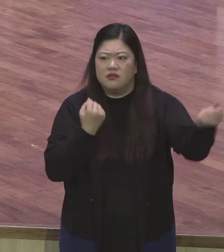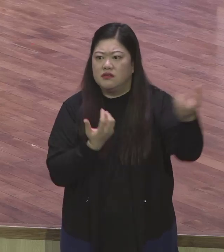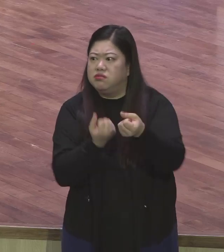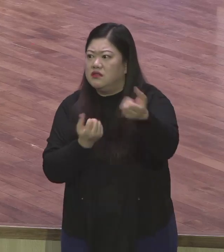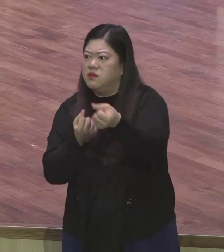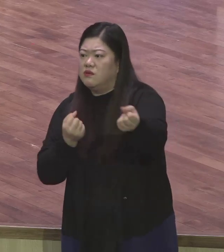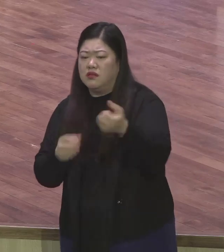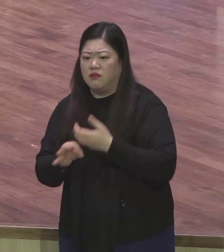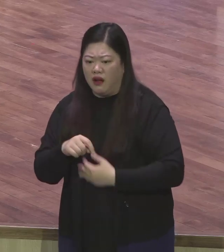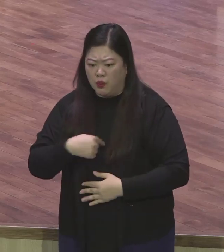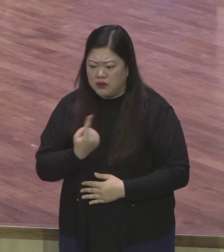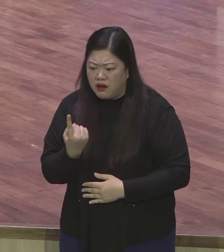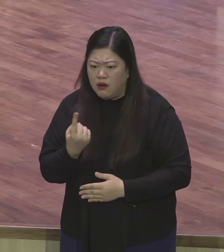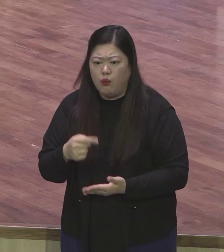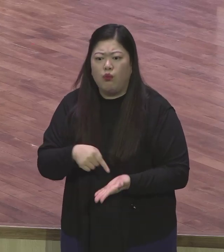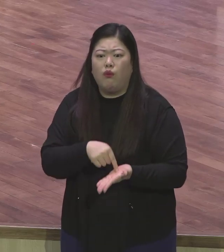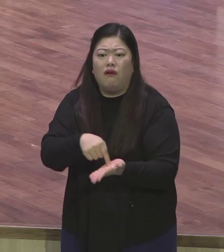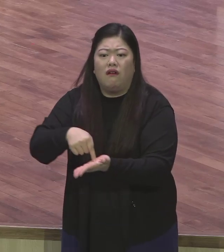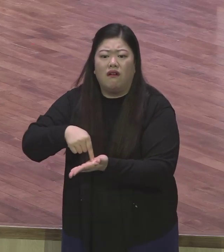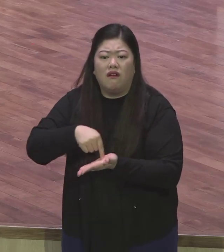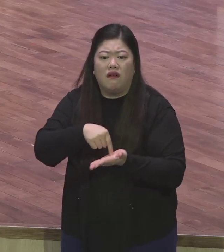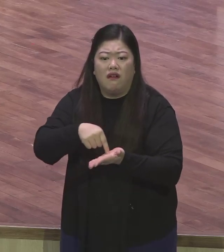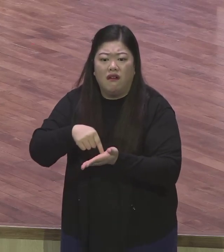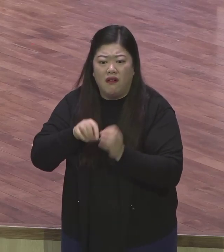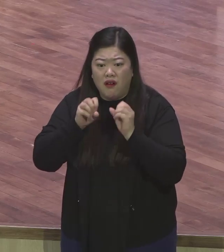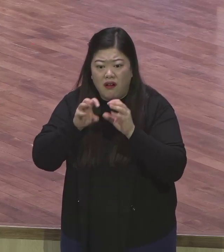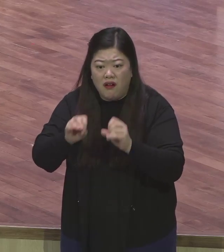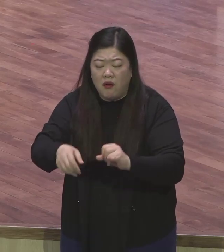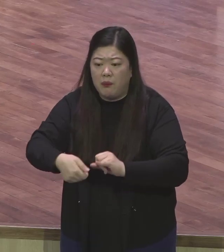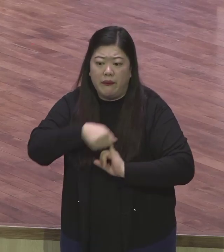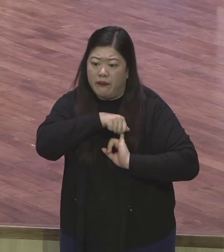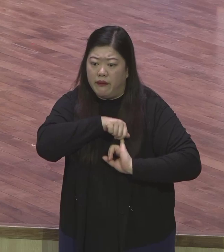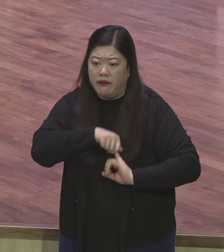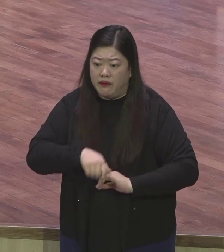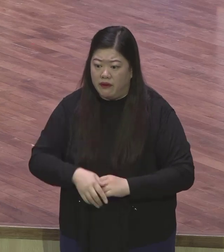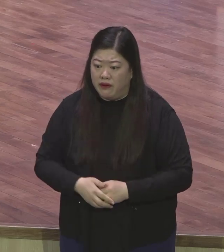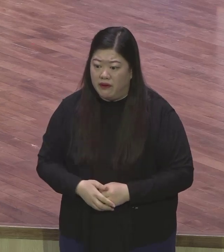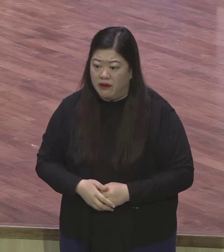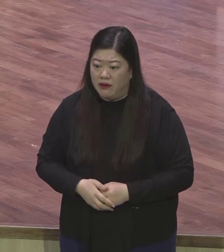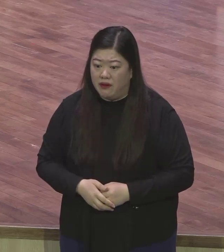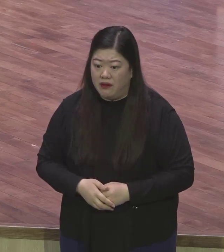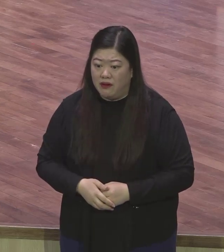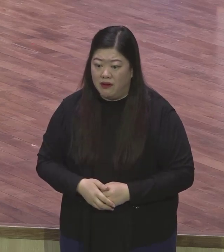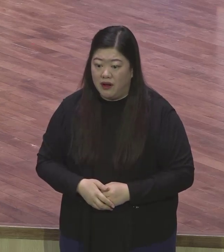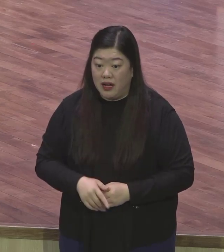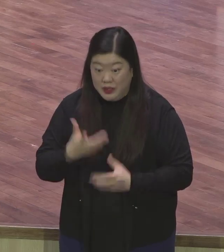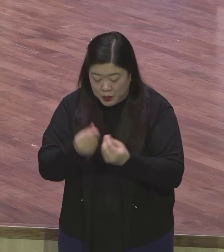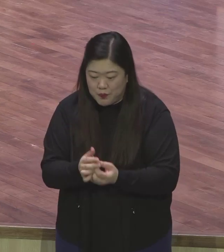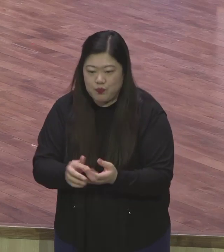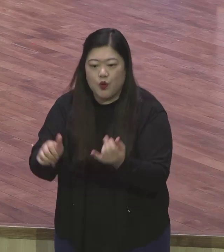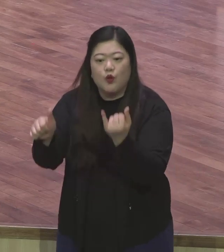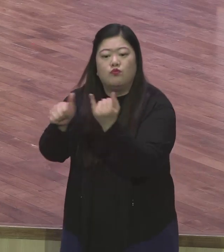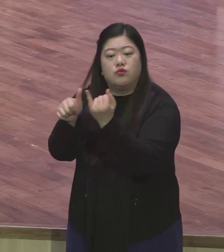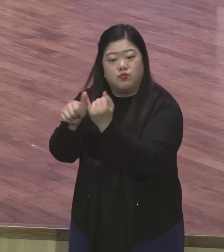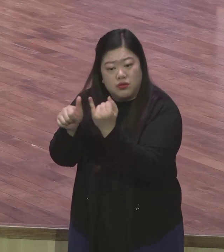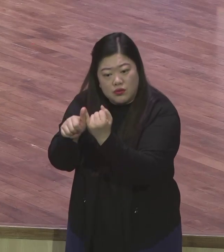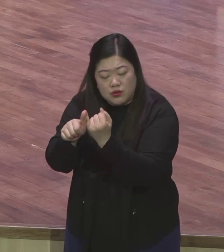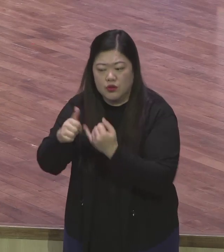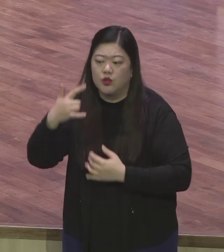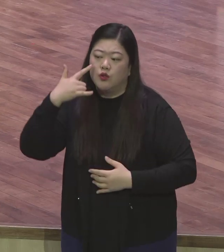어떻게 돼요 제대로 됩니까 안 되지 가정도 마찬가지고 사회생활도 마찬가지 교회생활도